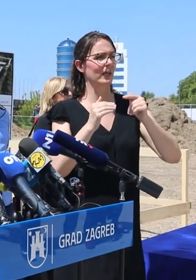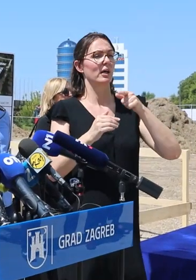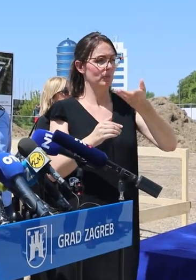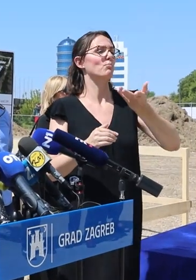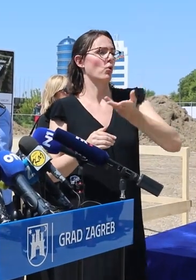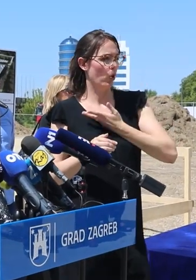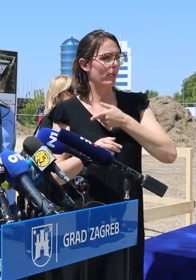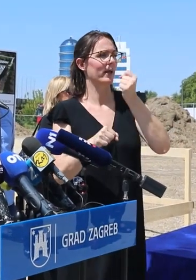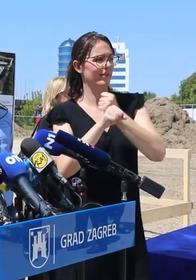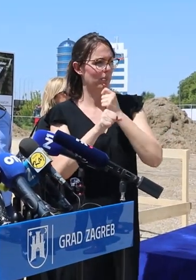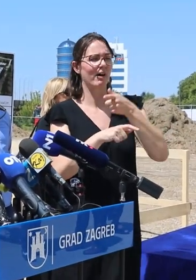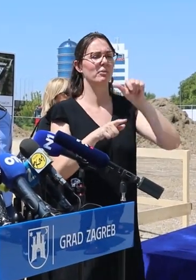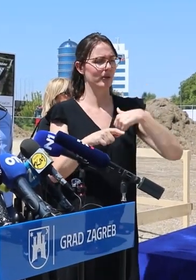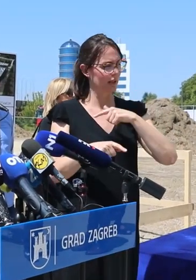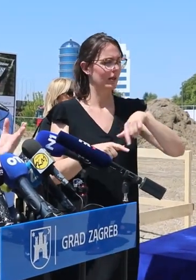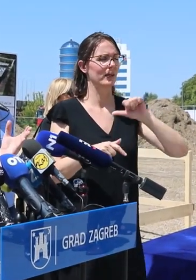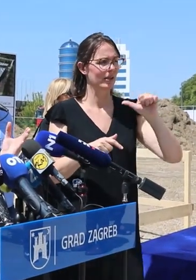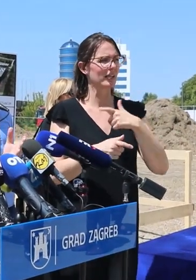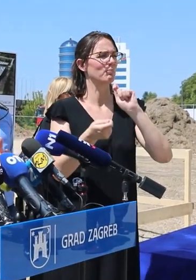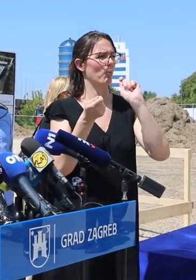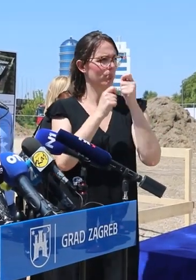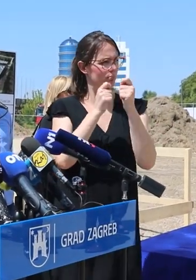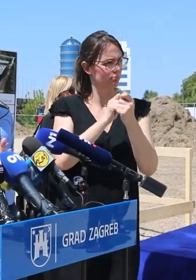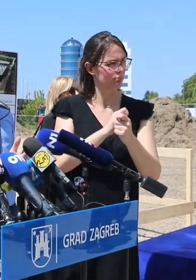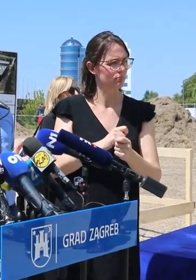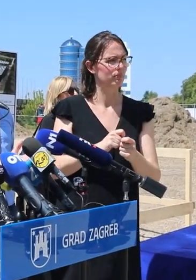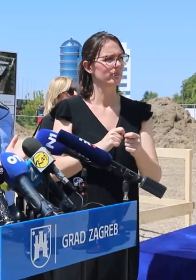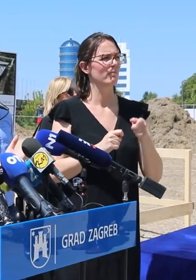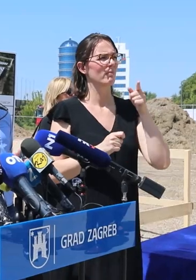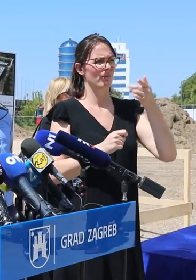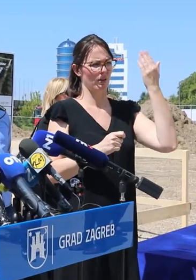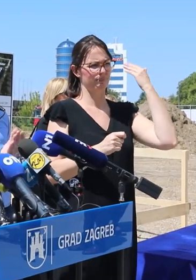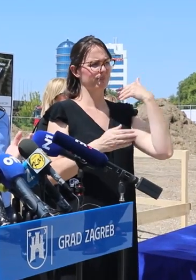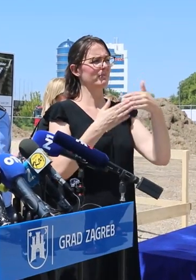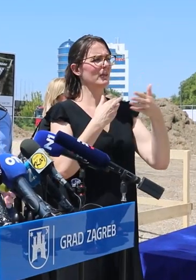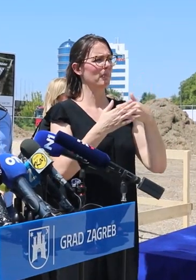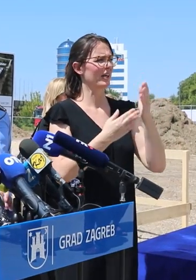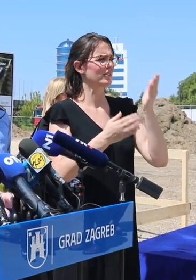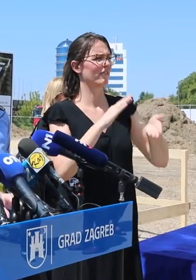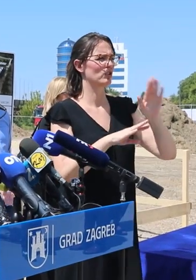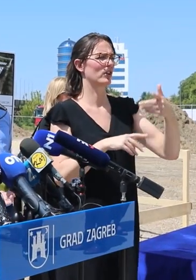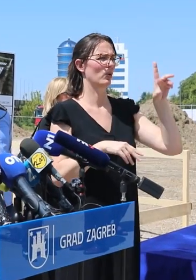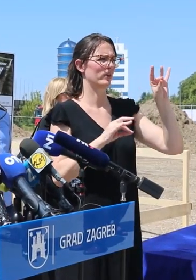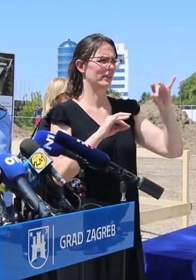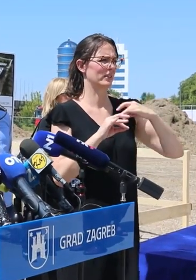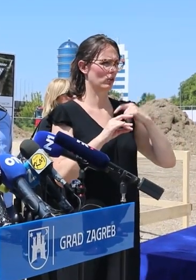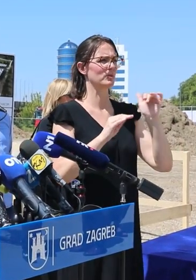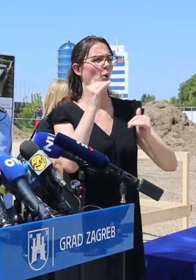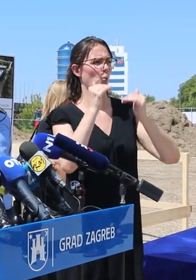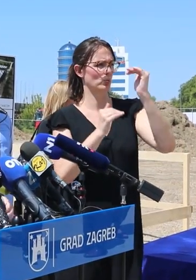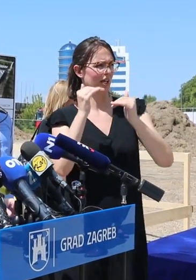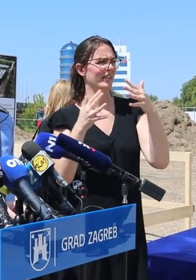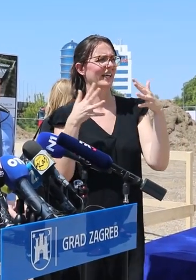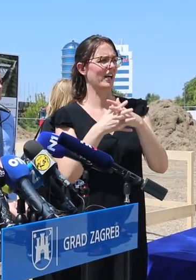građanska dozvola je izmijenjena kako bi se nešto što je zapravo bila prakse već više od 10 godina uskladilo sa građanskom dozvom.